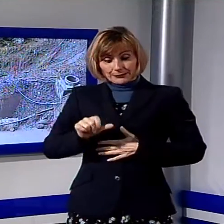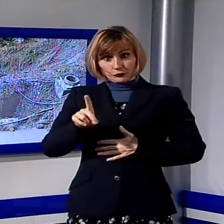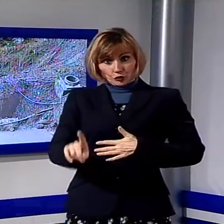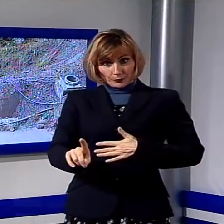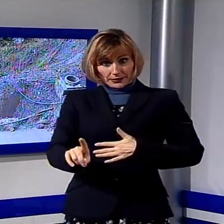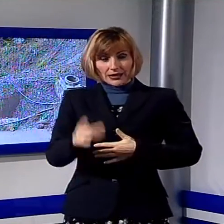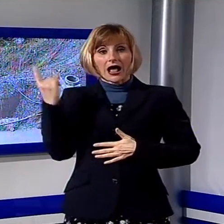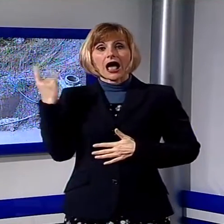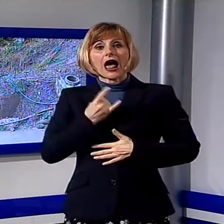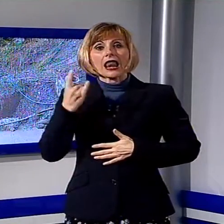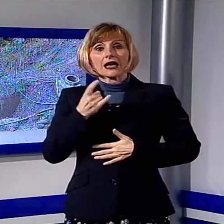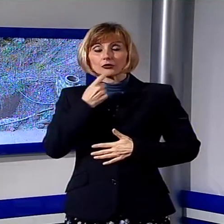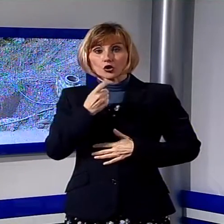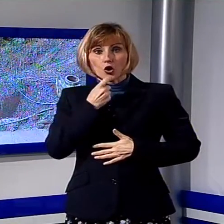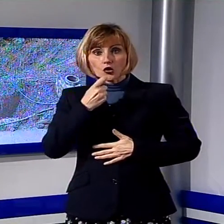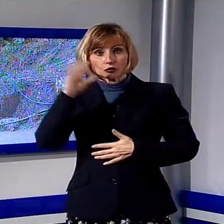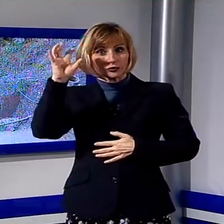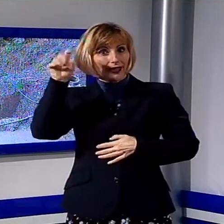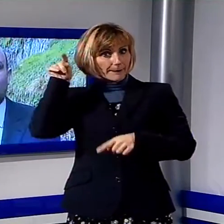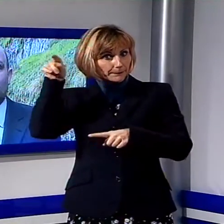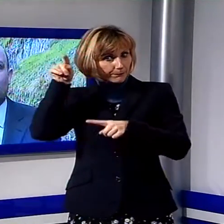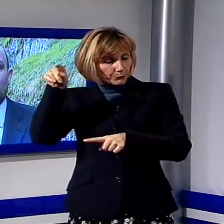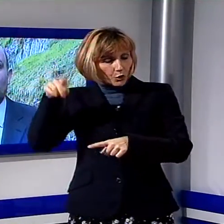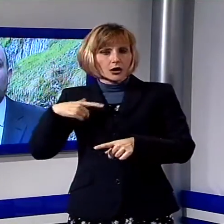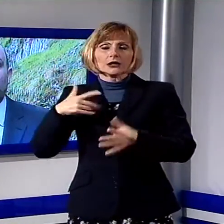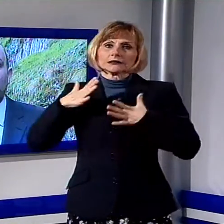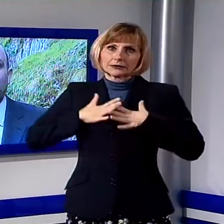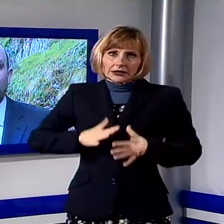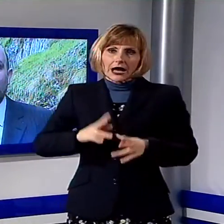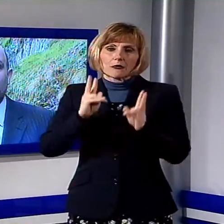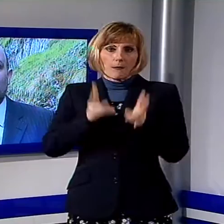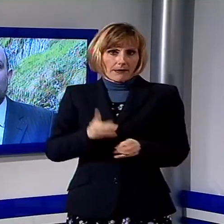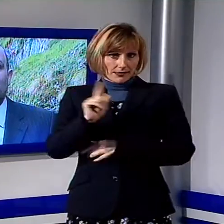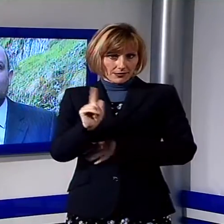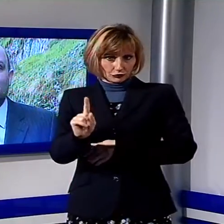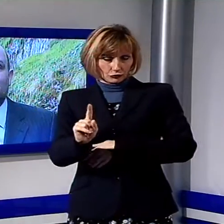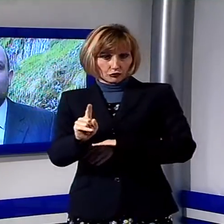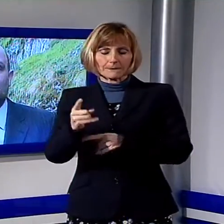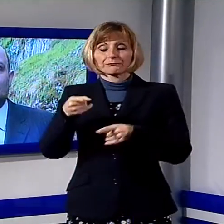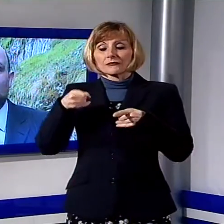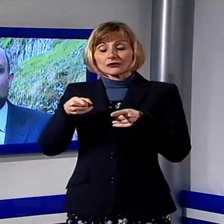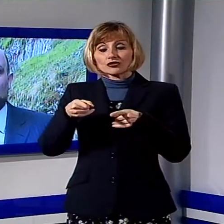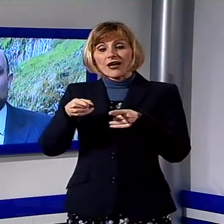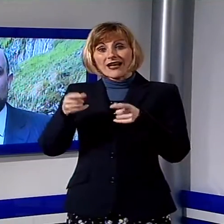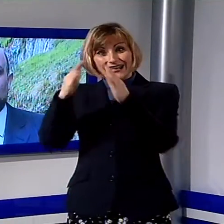ulteriormente la situazione isolando completamente l'abitato, che attualmente è servito solo da una viabilità secondaria che collega Vergemoli.